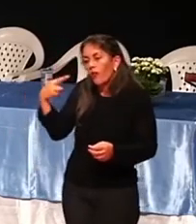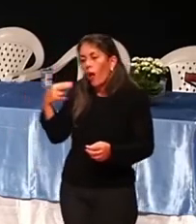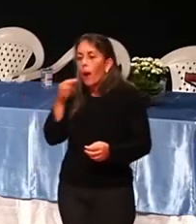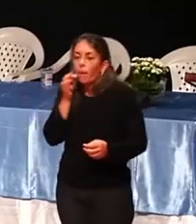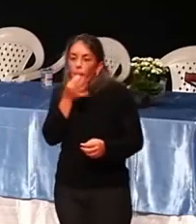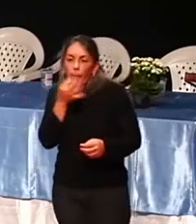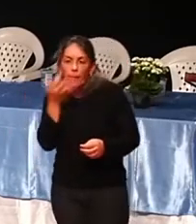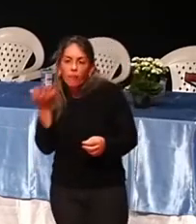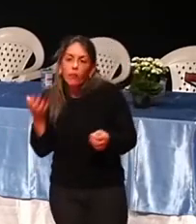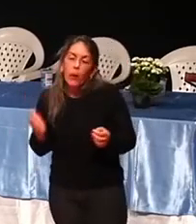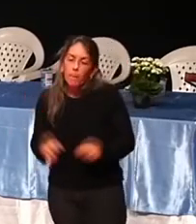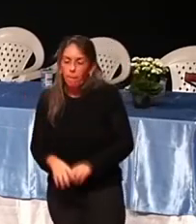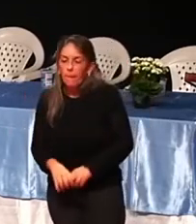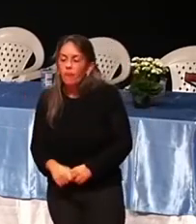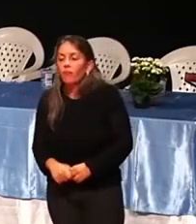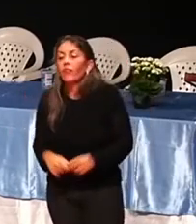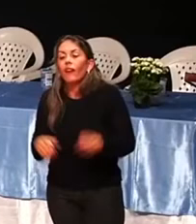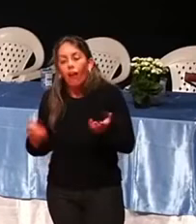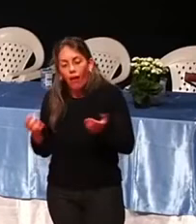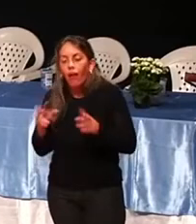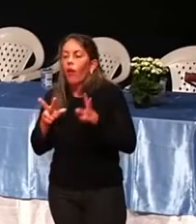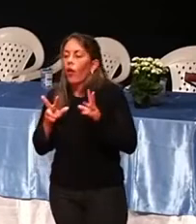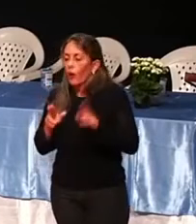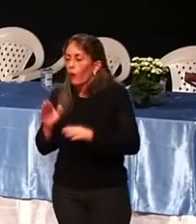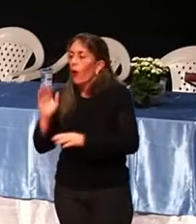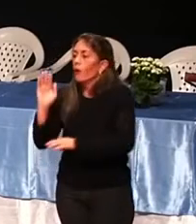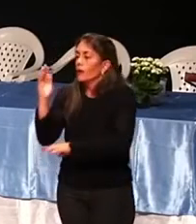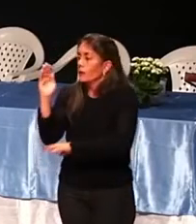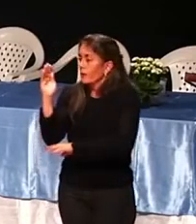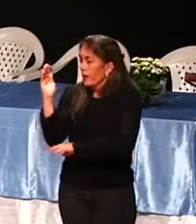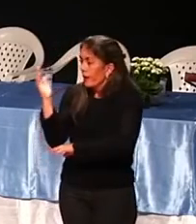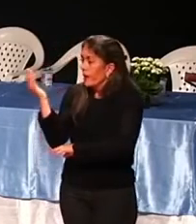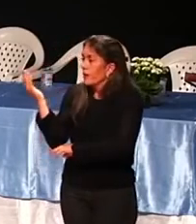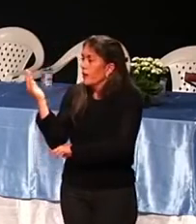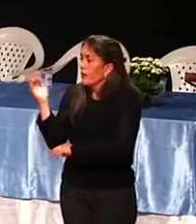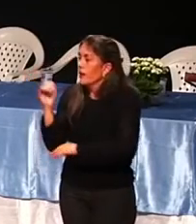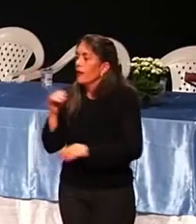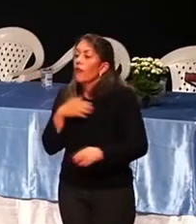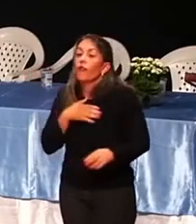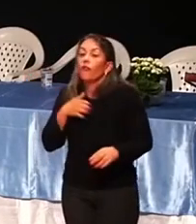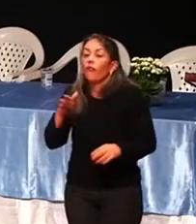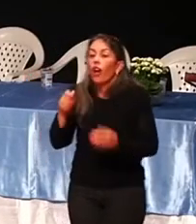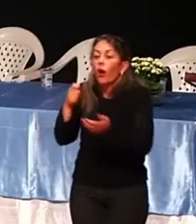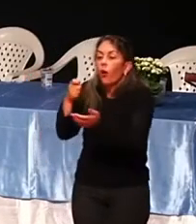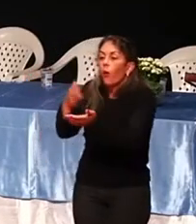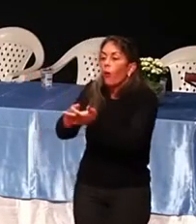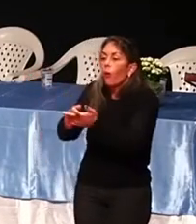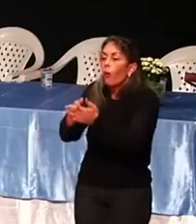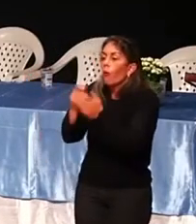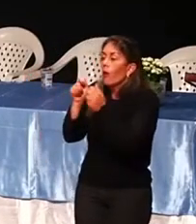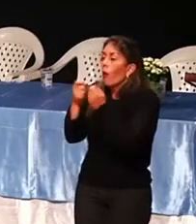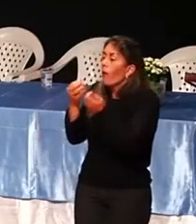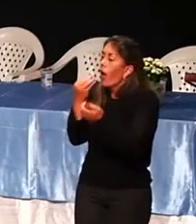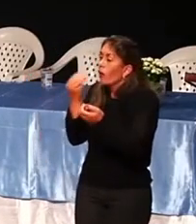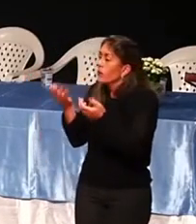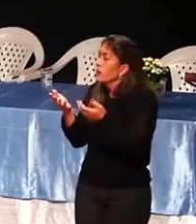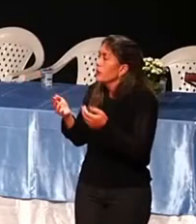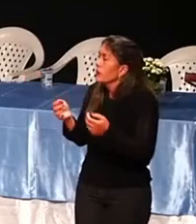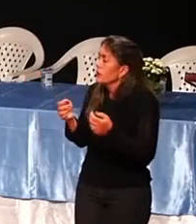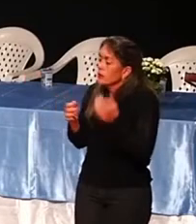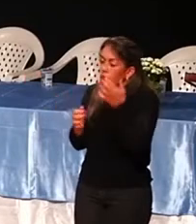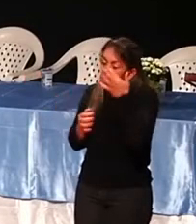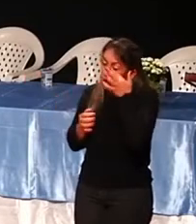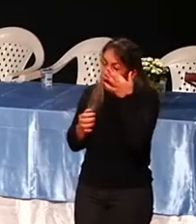É um neurônio espelho. Encontra alguém na padaria às sete horas da manhã e conversando com ela sutilmente, você faz assim, ó.